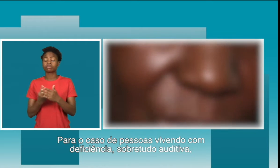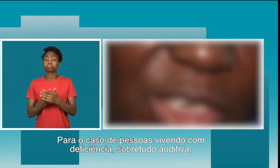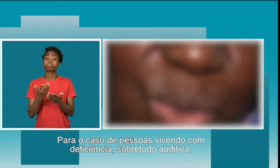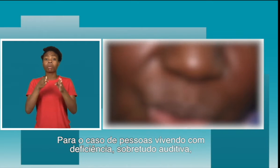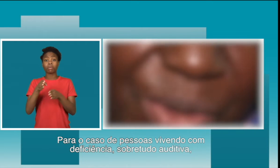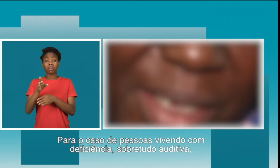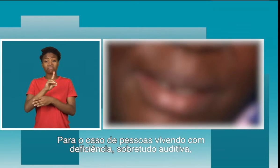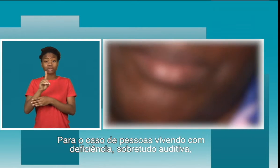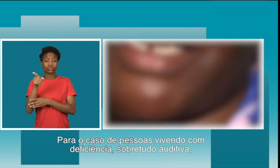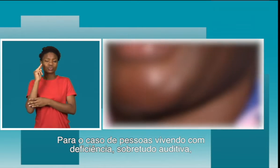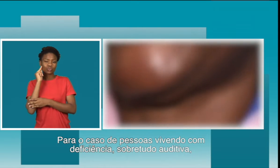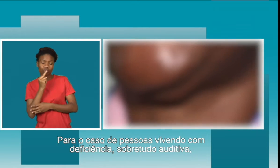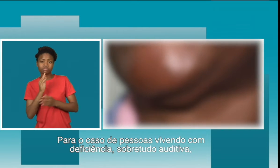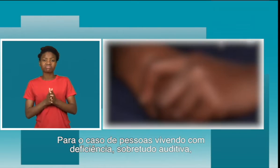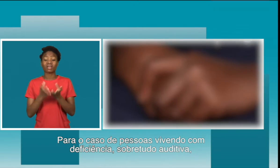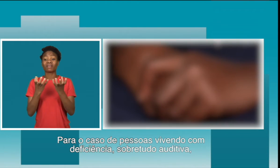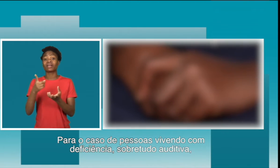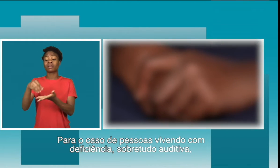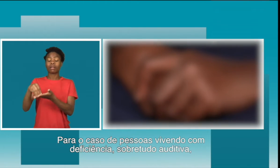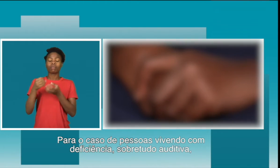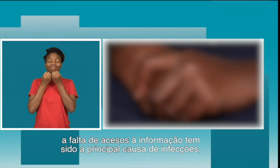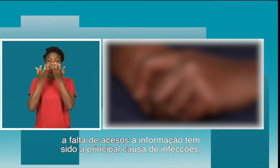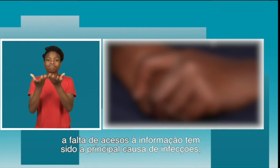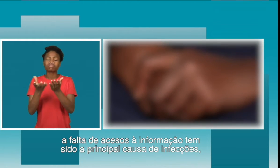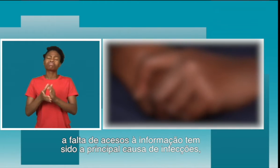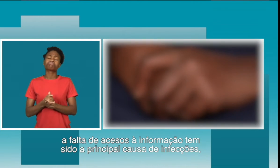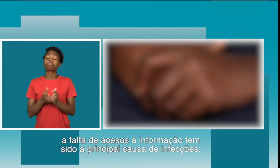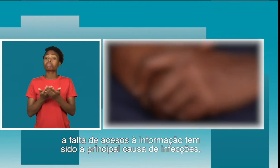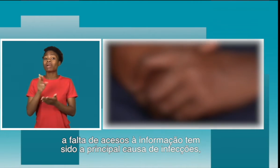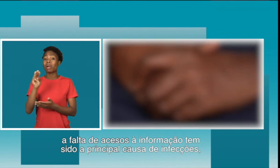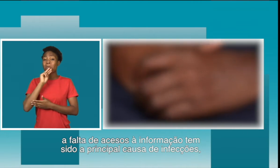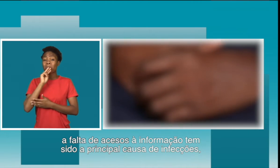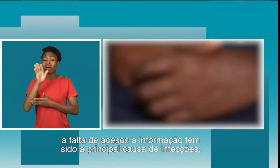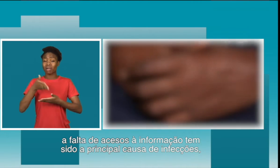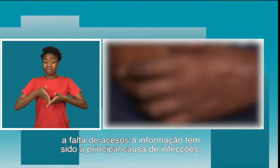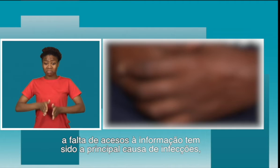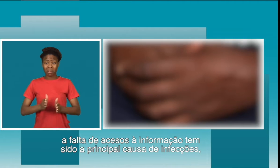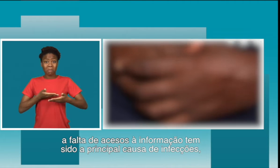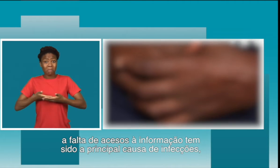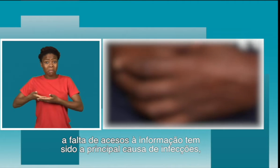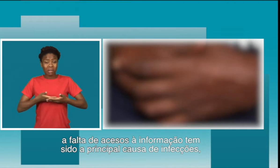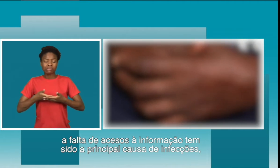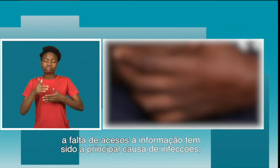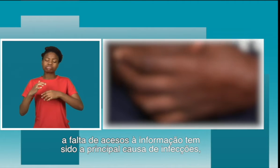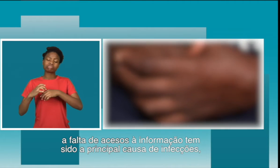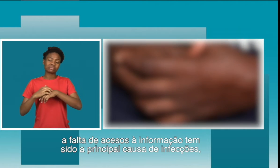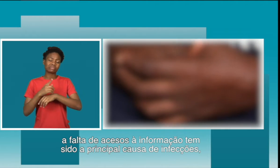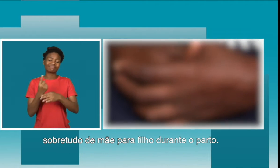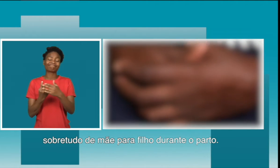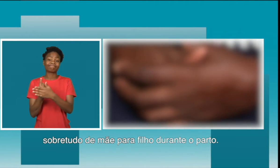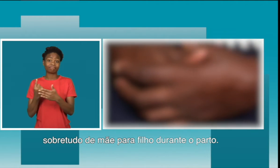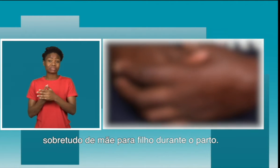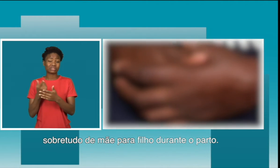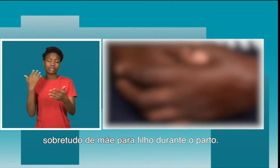vivendo com deficiência, sobretudo auditiva, a falta de acesso à informação tem sido a principal causa de infecções,